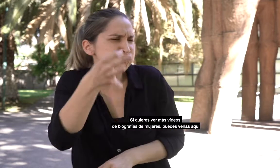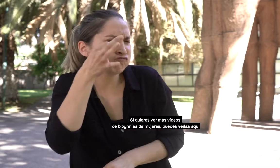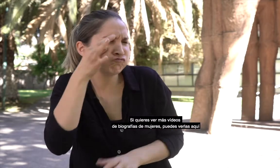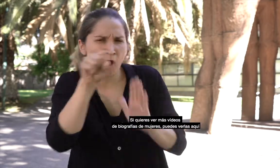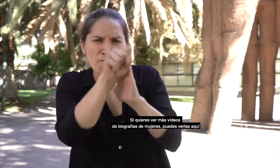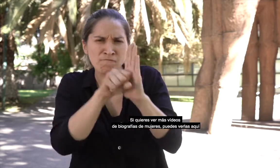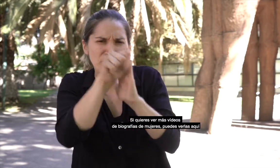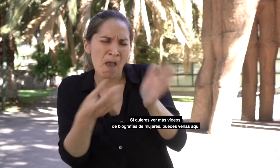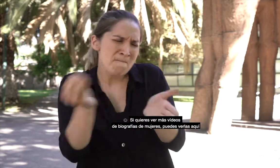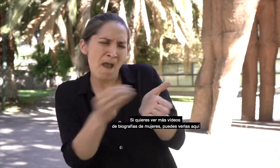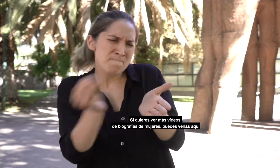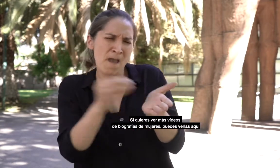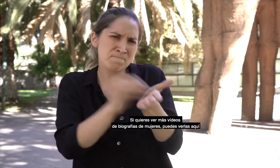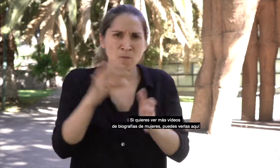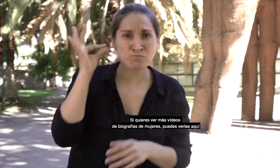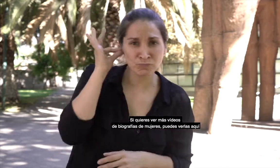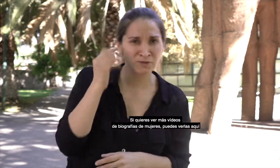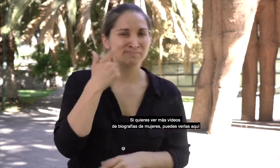de biografías de mujeres, puedes verlas aquí,